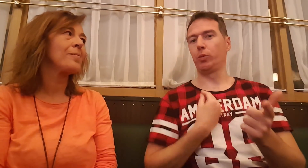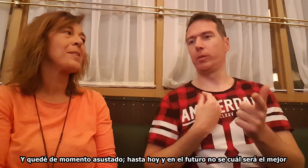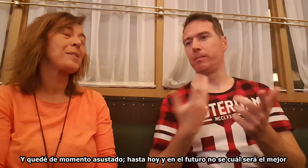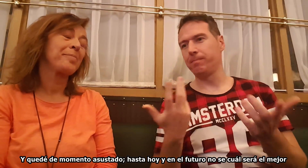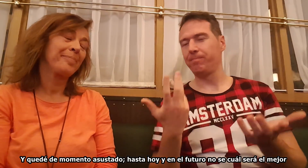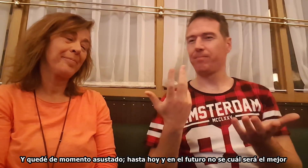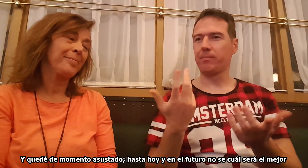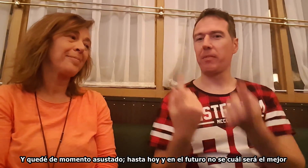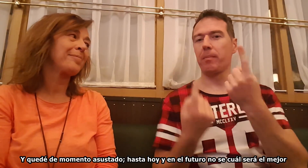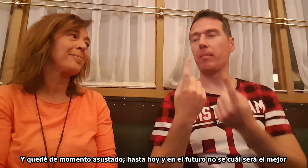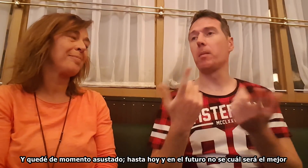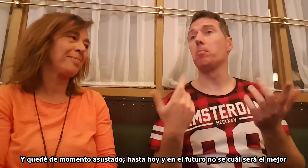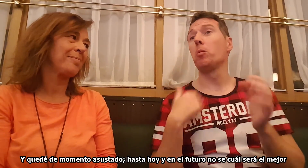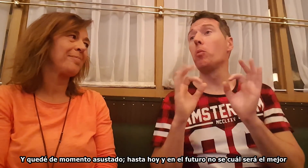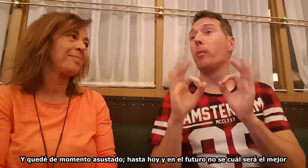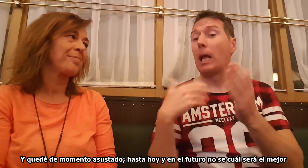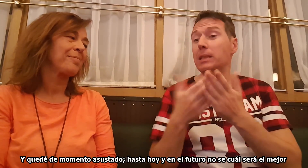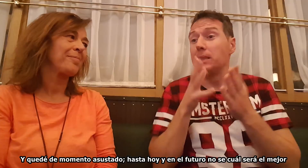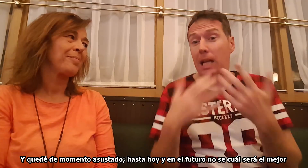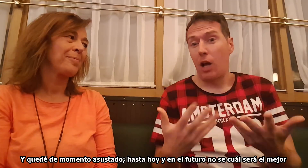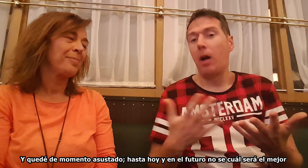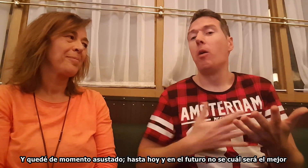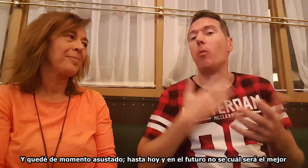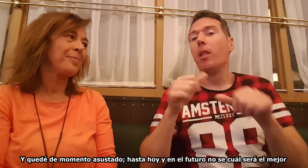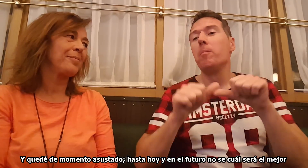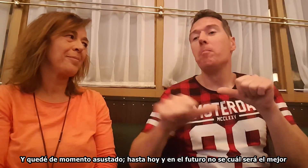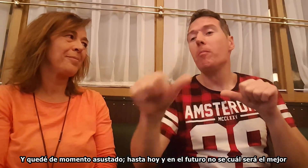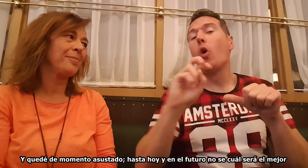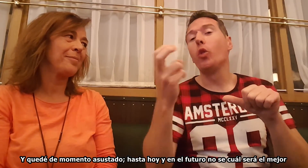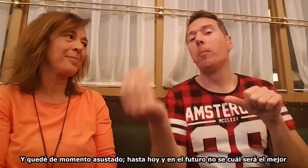asustado. Hasta hoy, en el futuro, no sé cuál será el mejor.